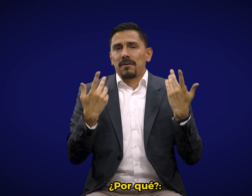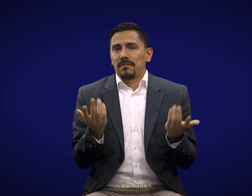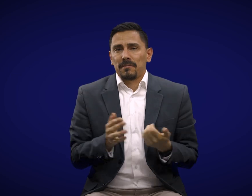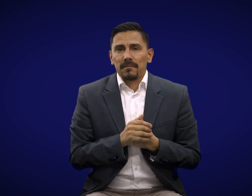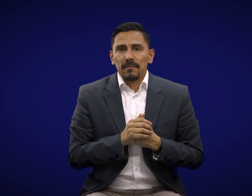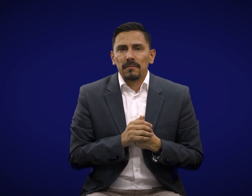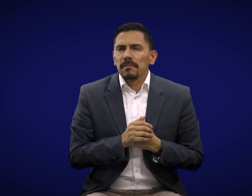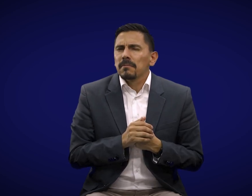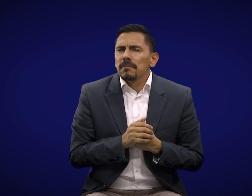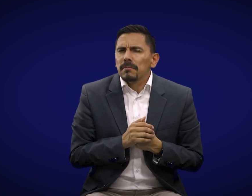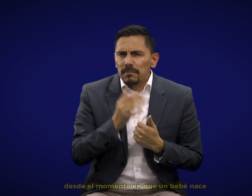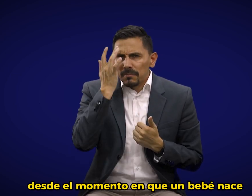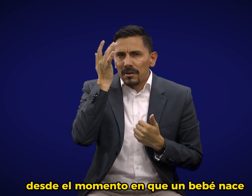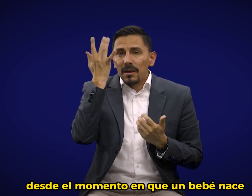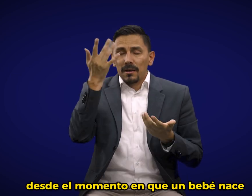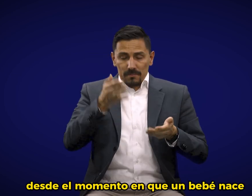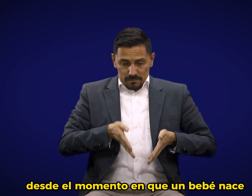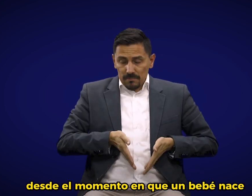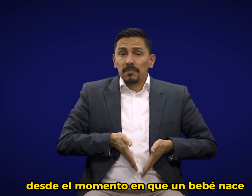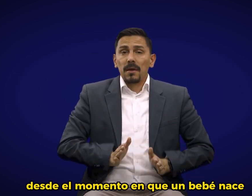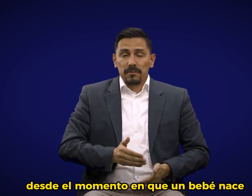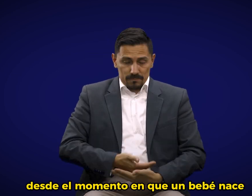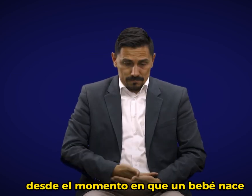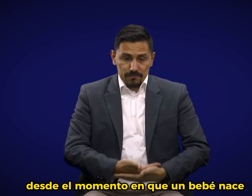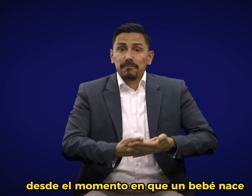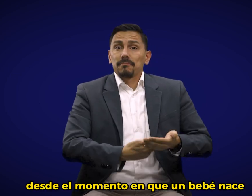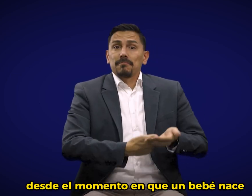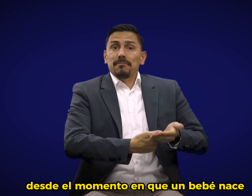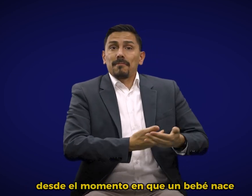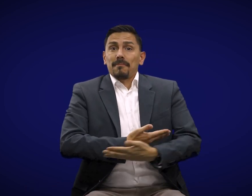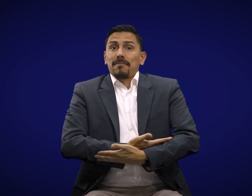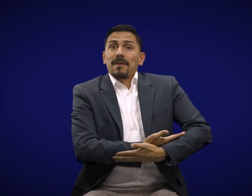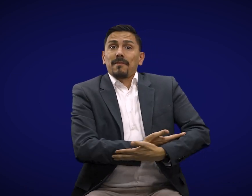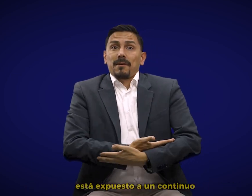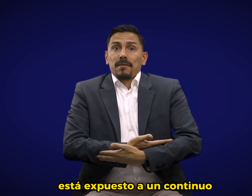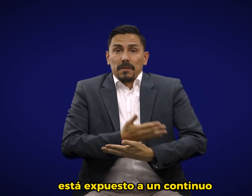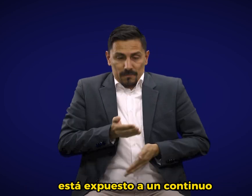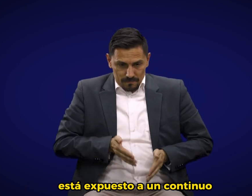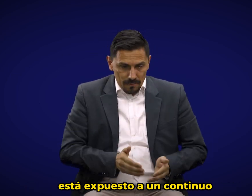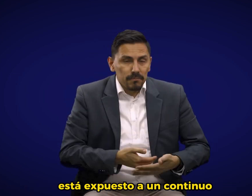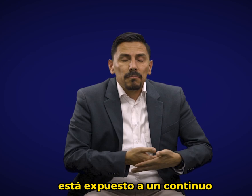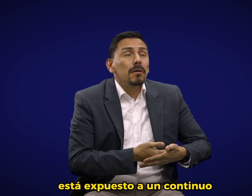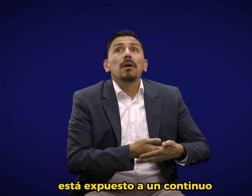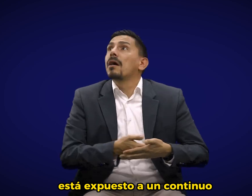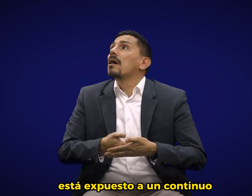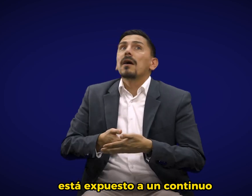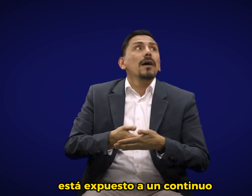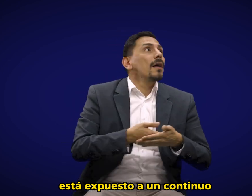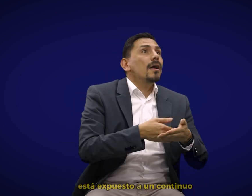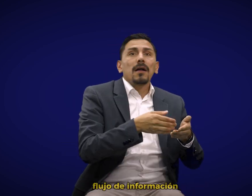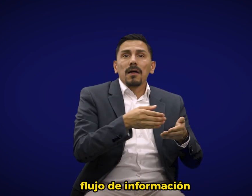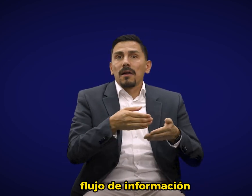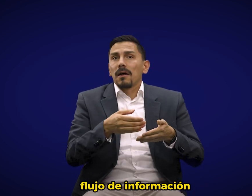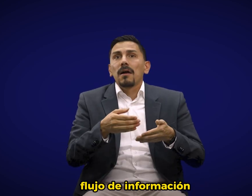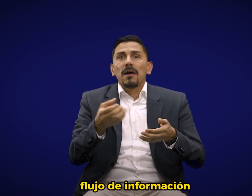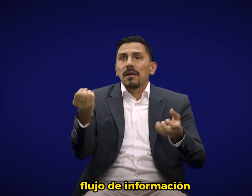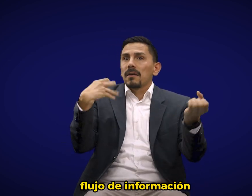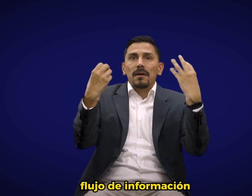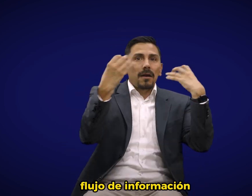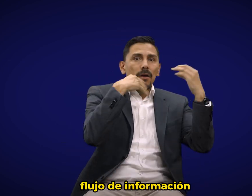Desde el momento en que un bebé nace, está expuesto a un continuo flujo de información